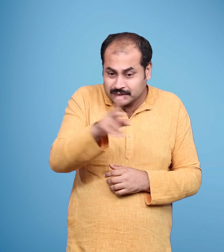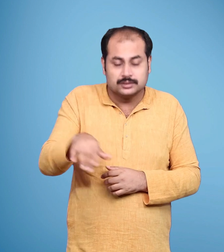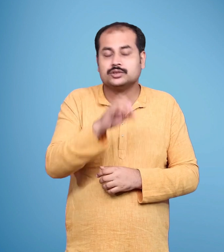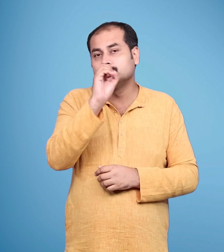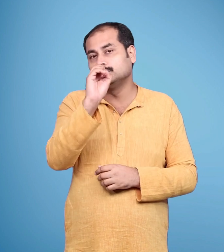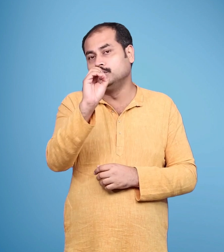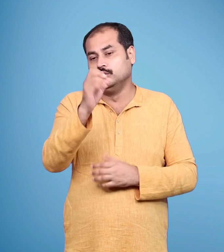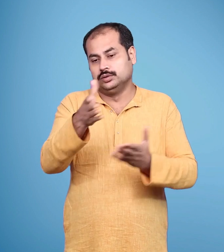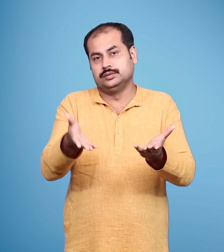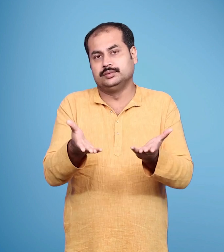अर्थ हीन है